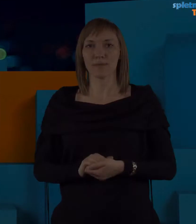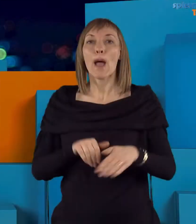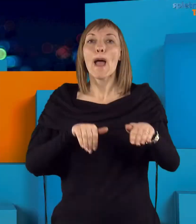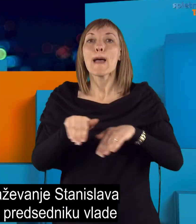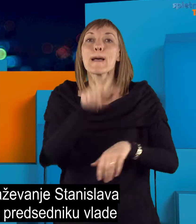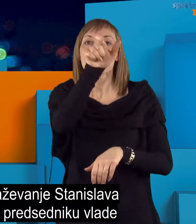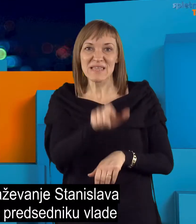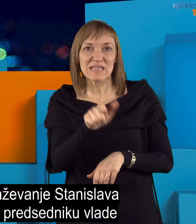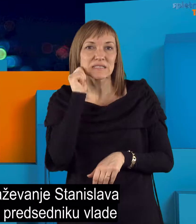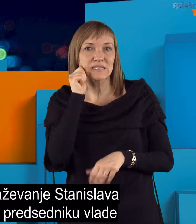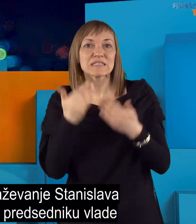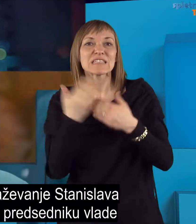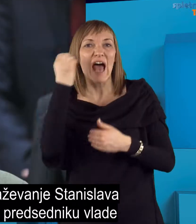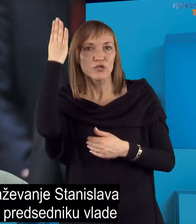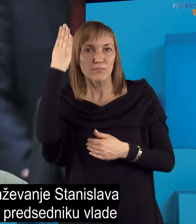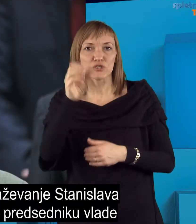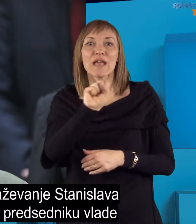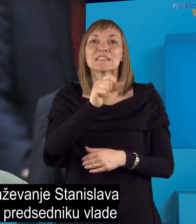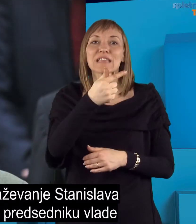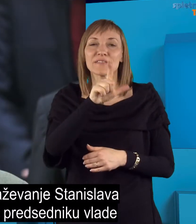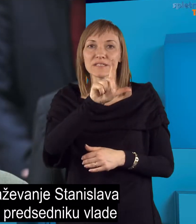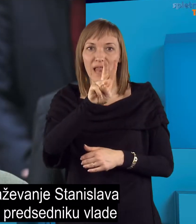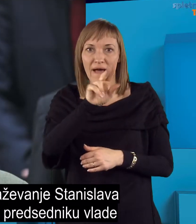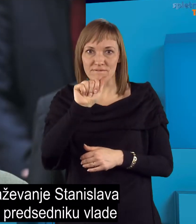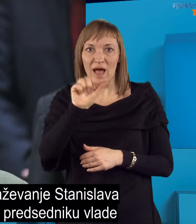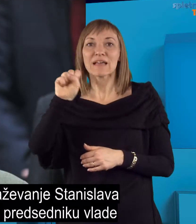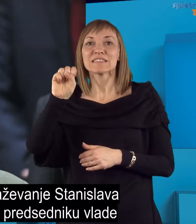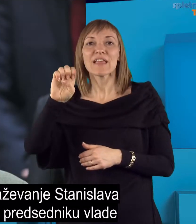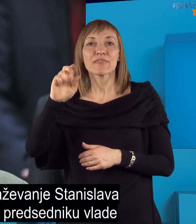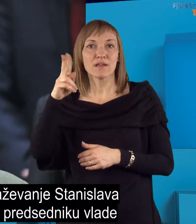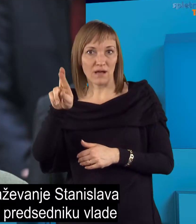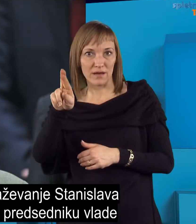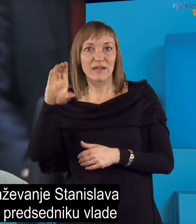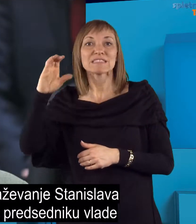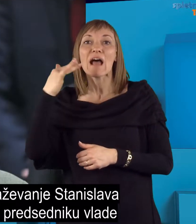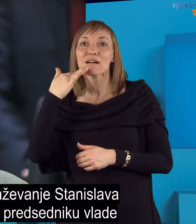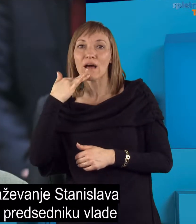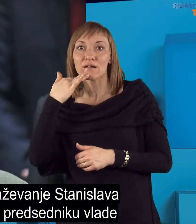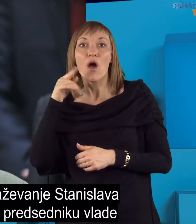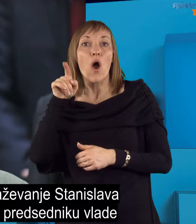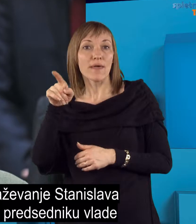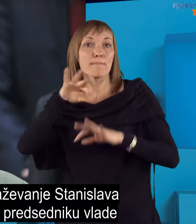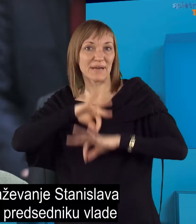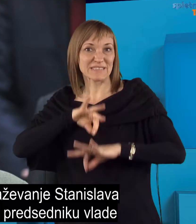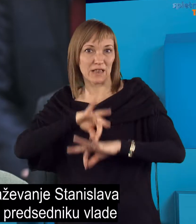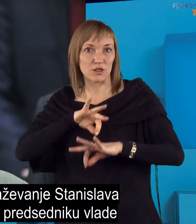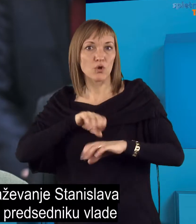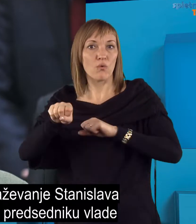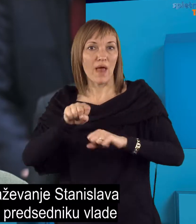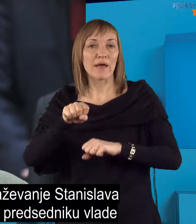Ministrica za izobraževanje, Stanislava Setnik-Arcankar, je premijerju Miru Cerarjo ponudila svojo odstop. Razlog